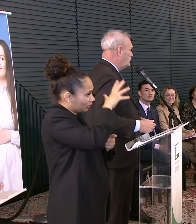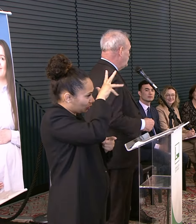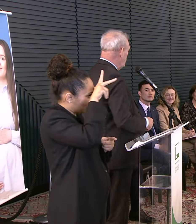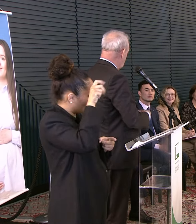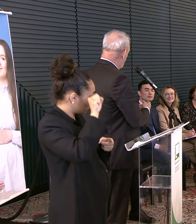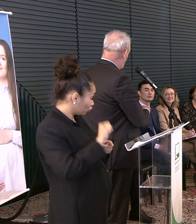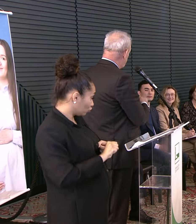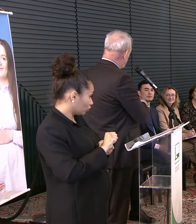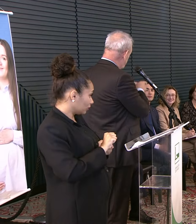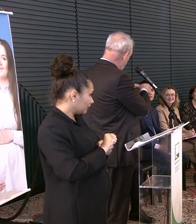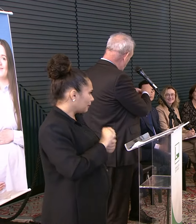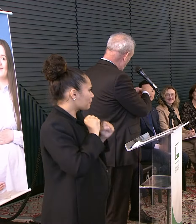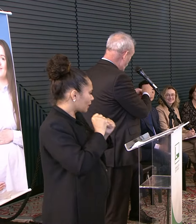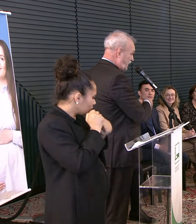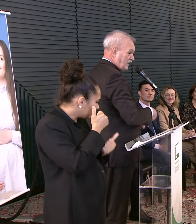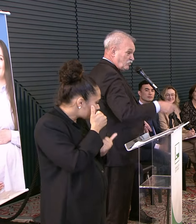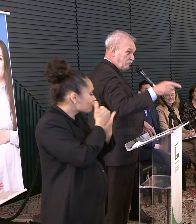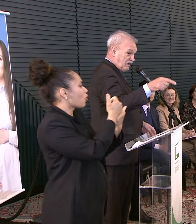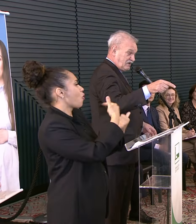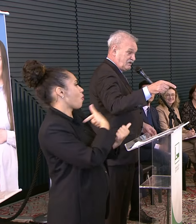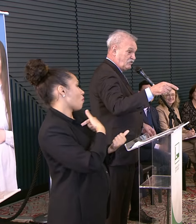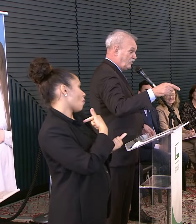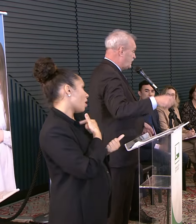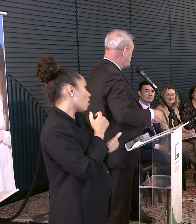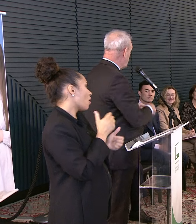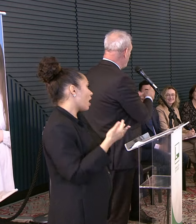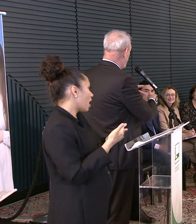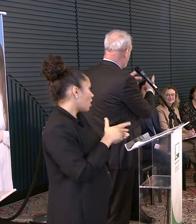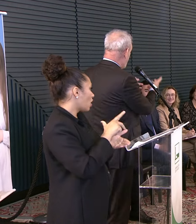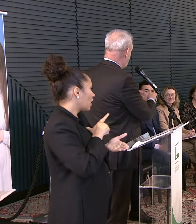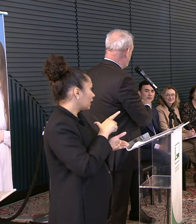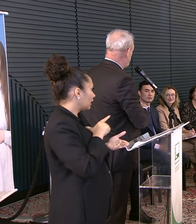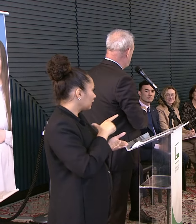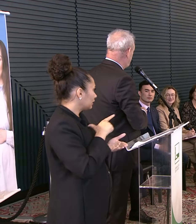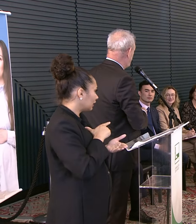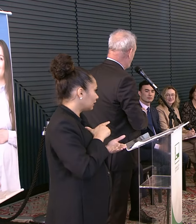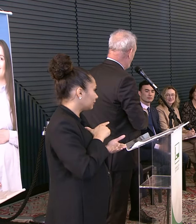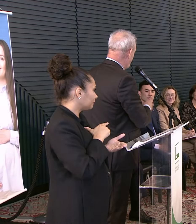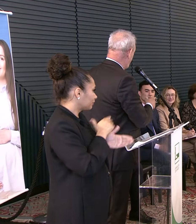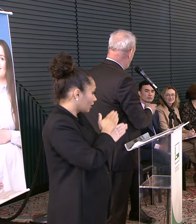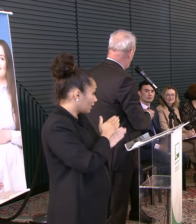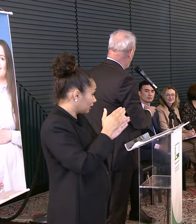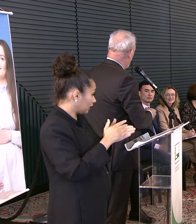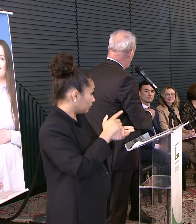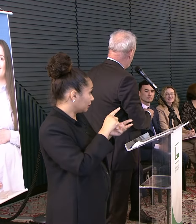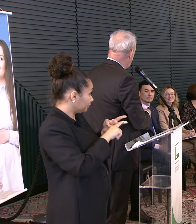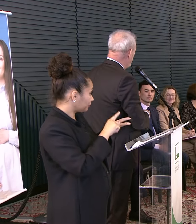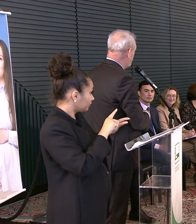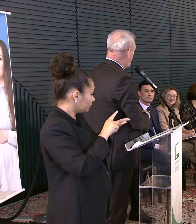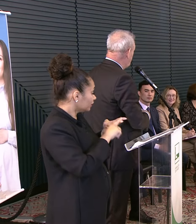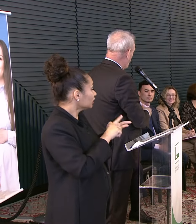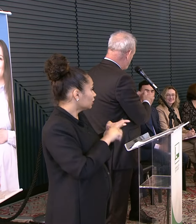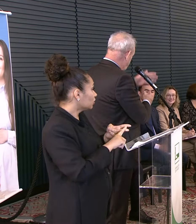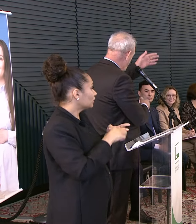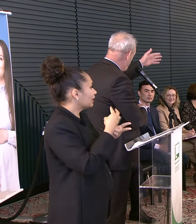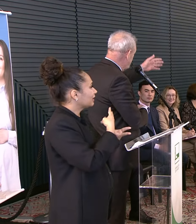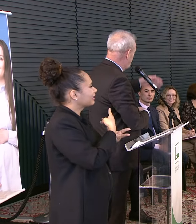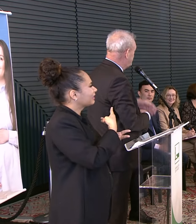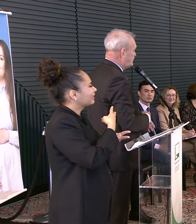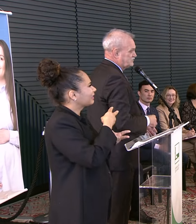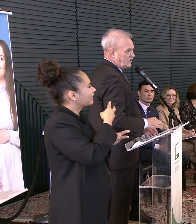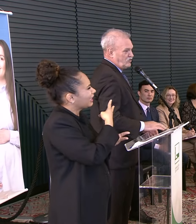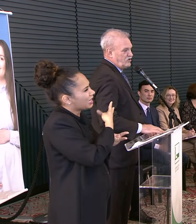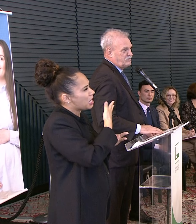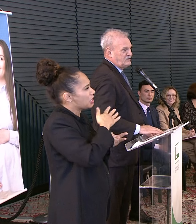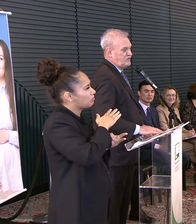aliado Nós conseguimos colocar No PAC agora A segunda etapa Desse hospital Que era Trinta e poucos milhões